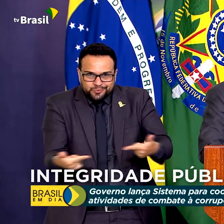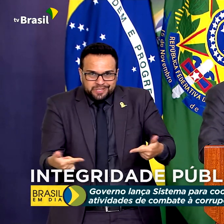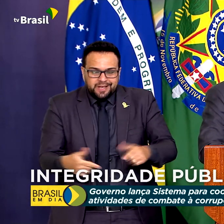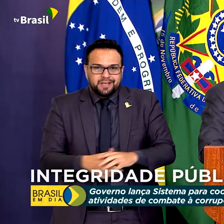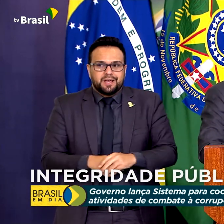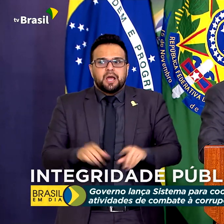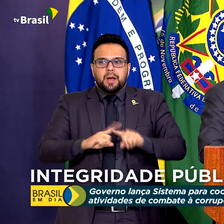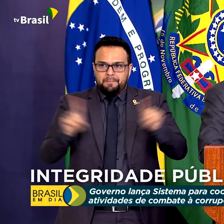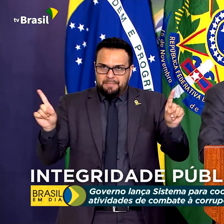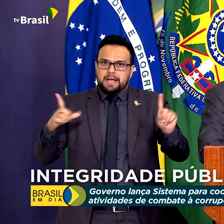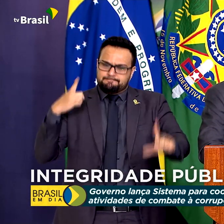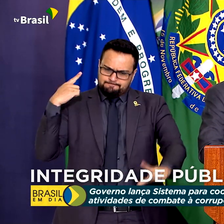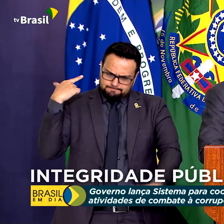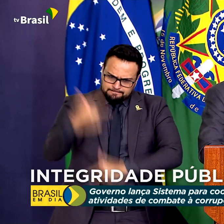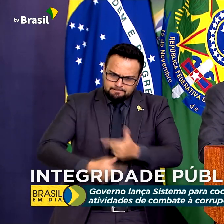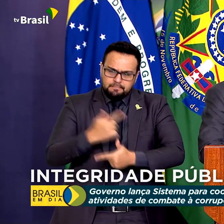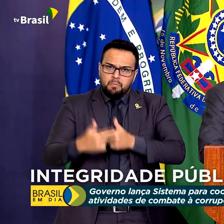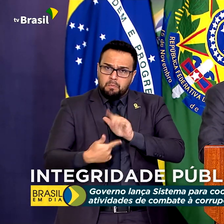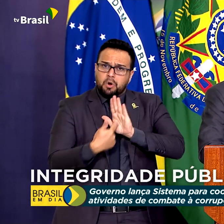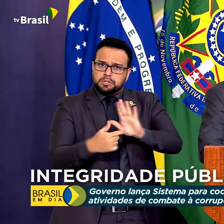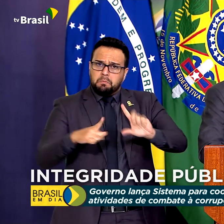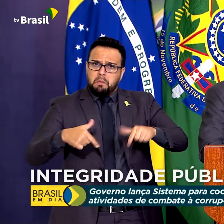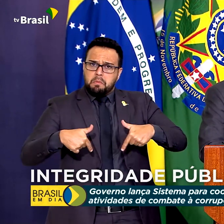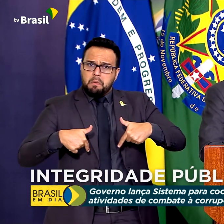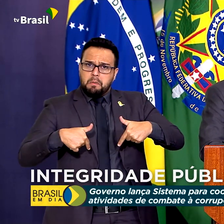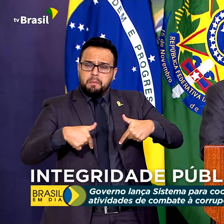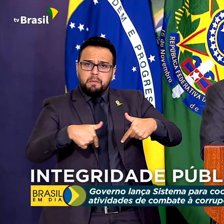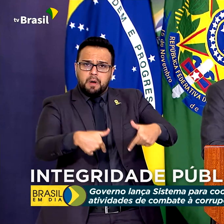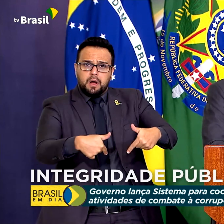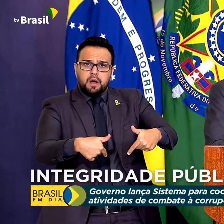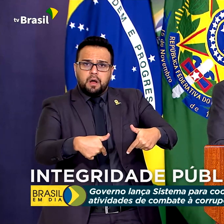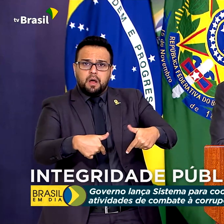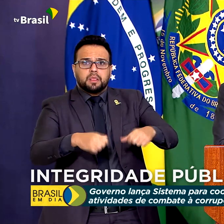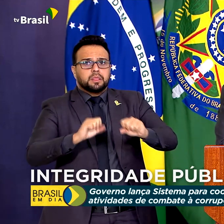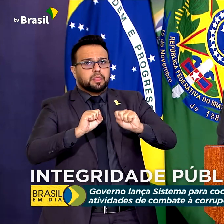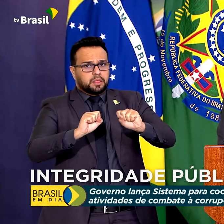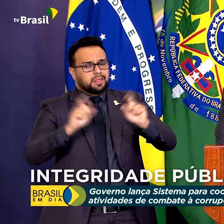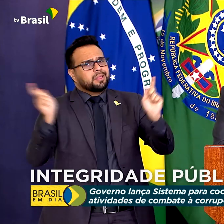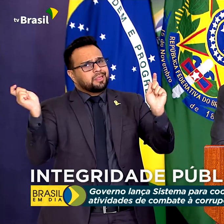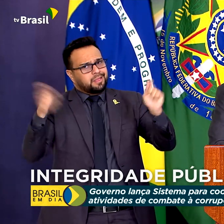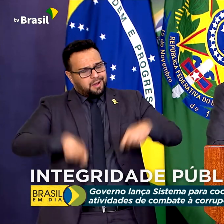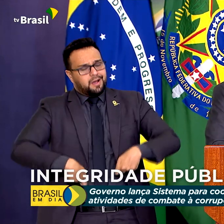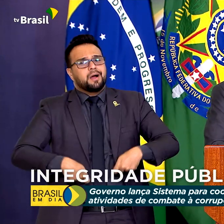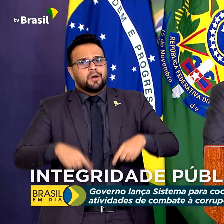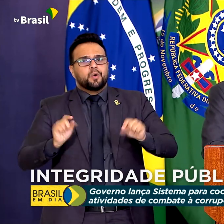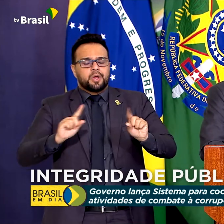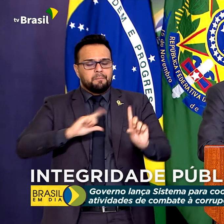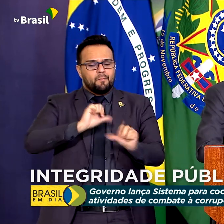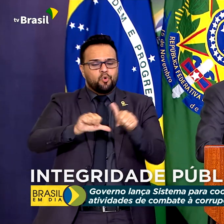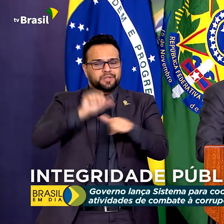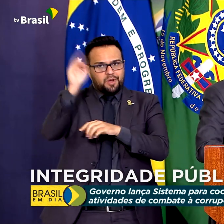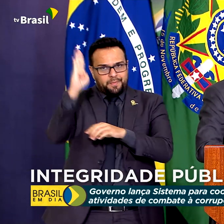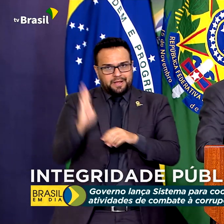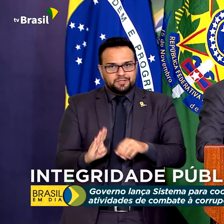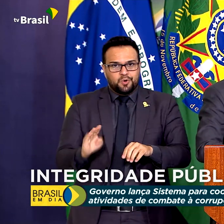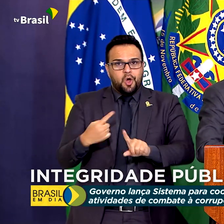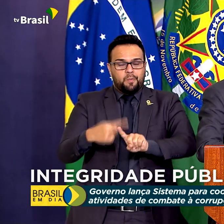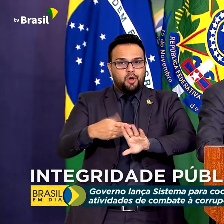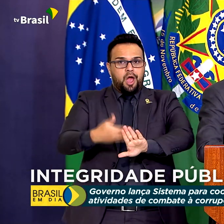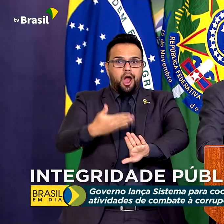demonstrando na prática como poderíamos mudar o Brasil. Antes de nós,